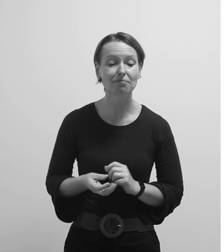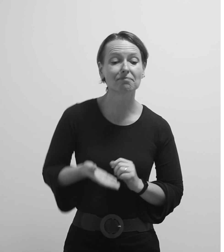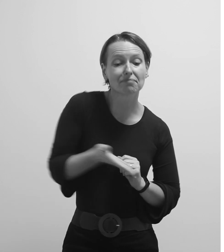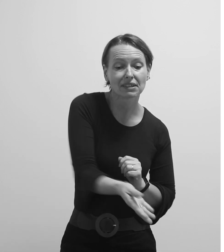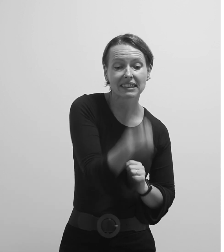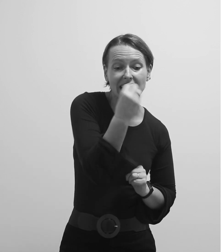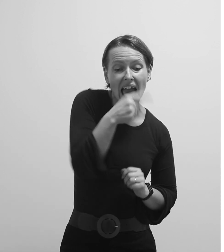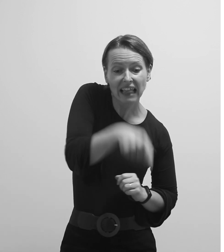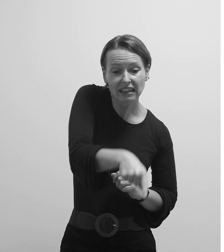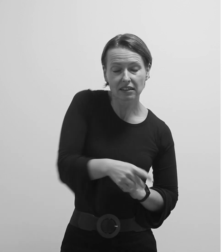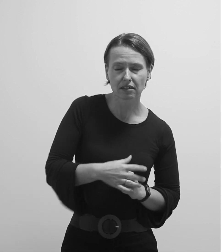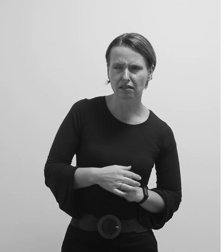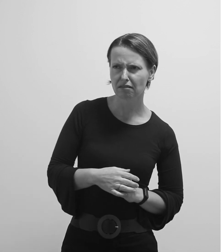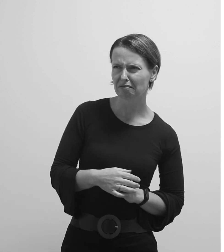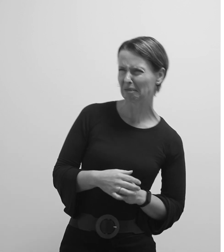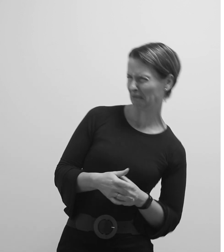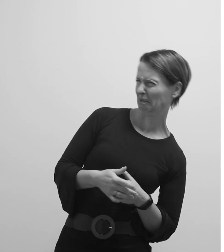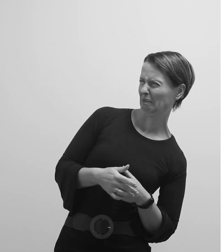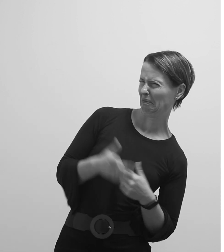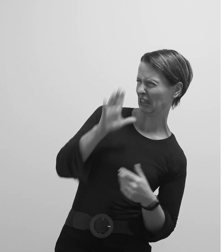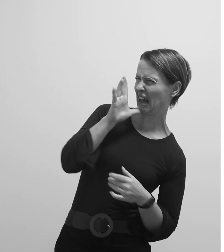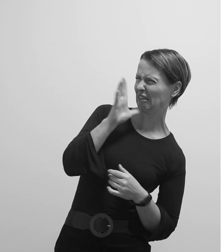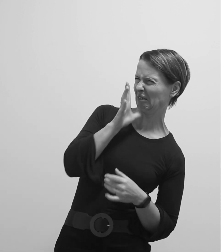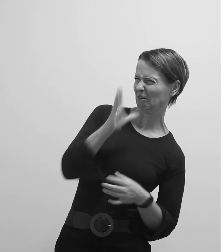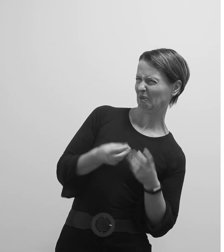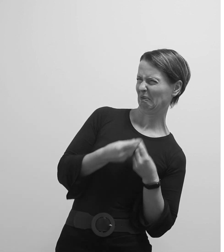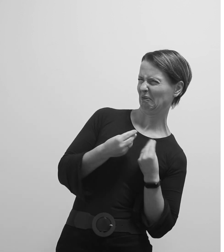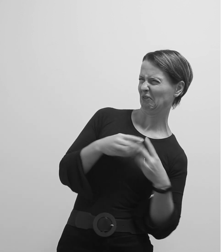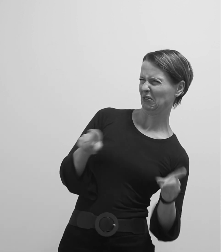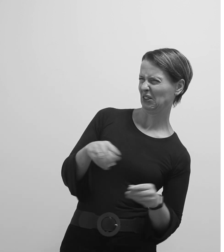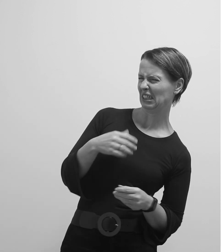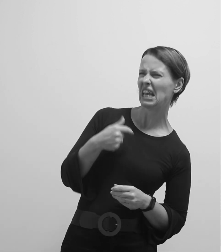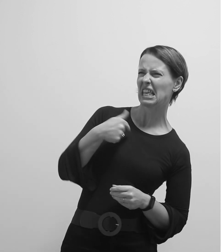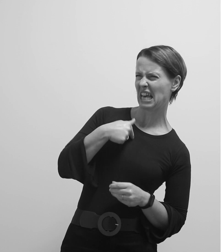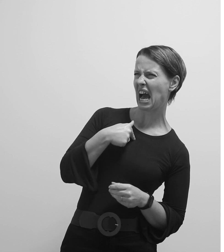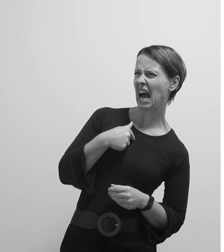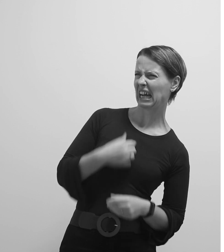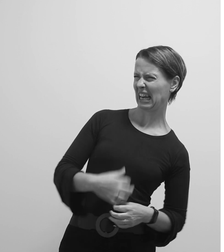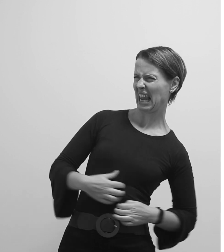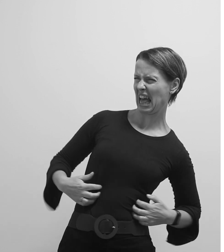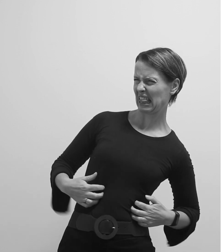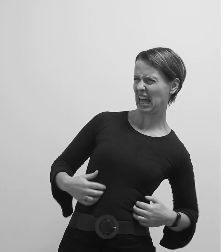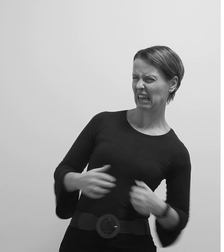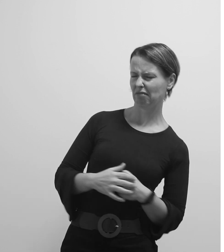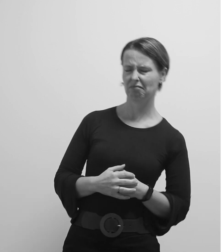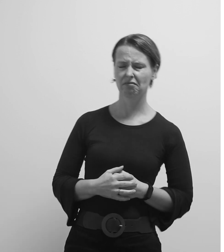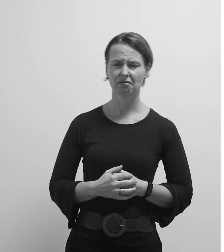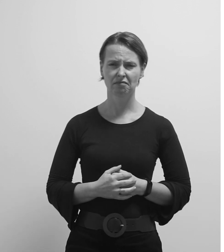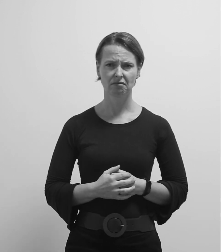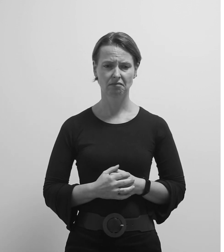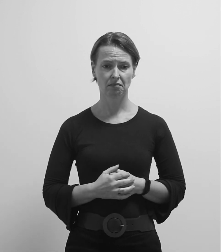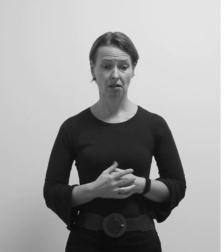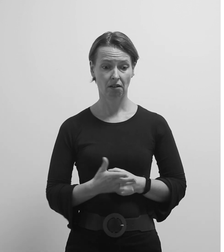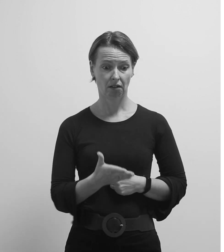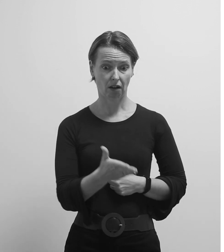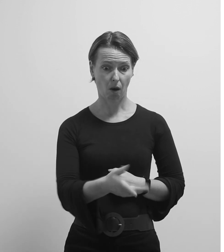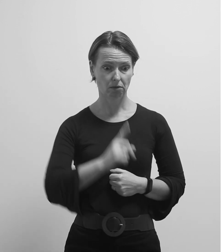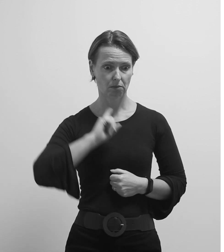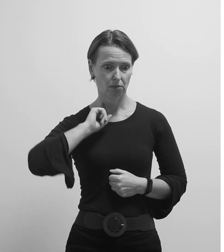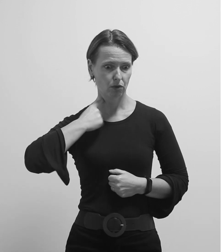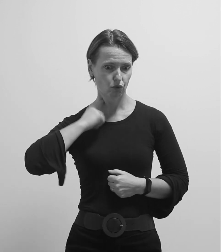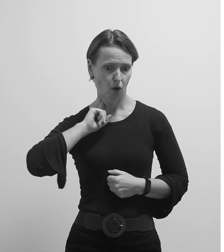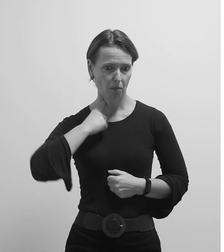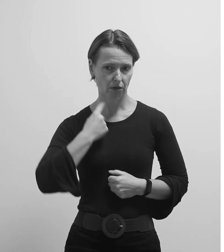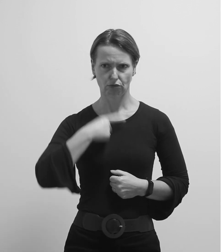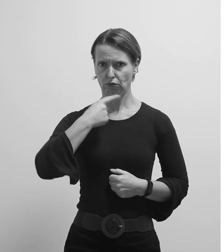dragi gnome. Koji je ovo gnjecavi vrak? Ja sam gladan. Nastavlja